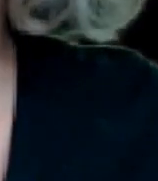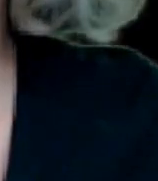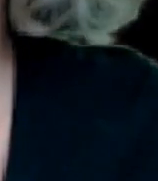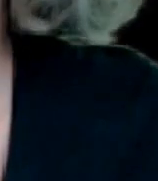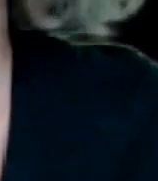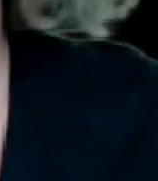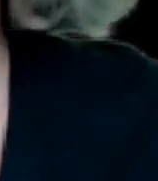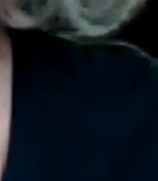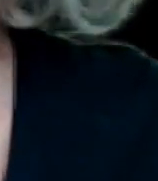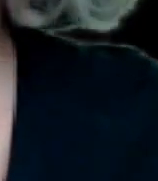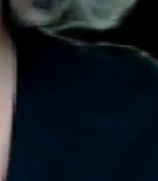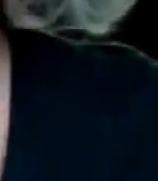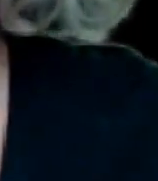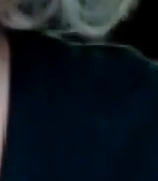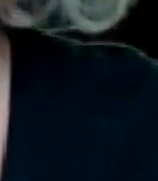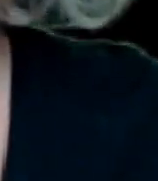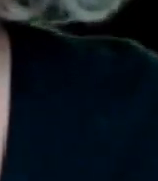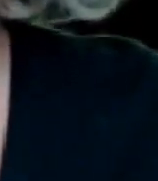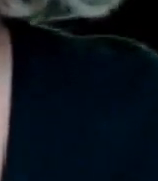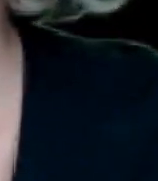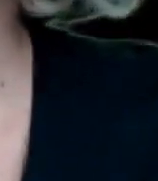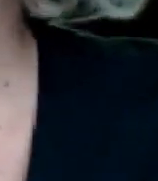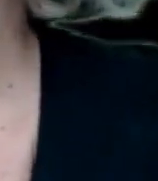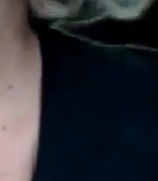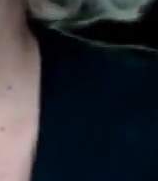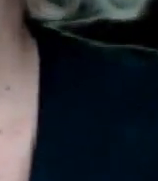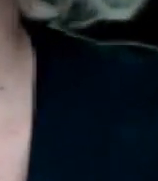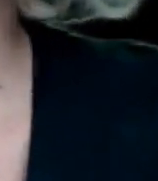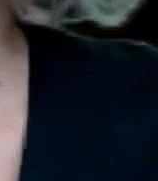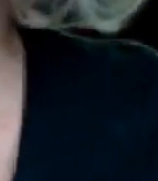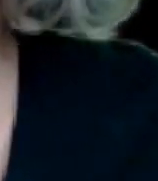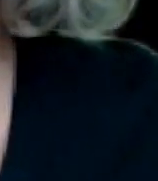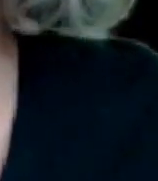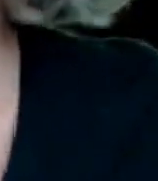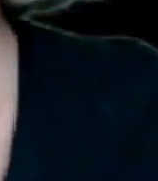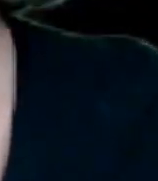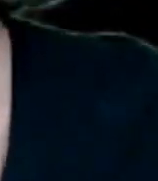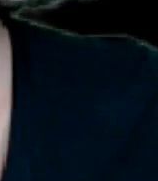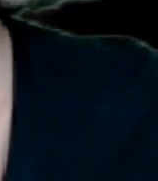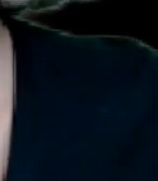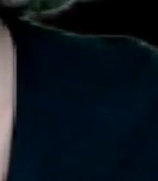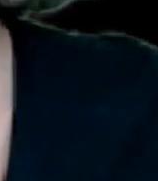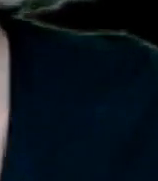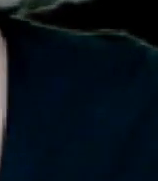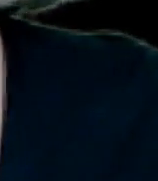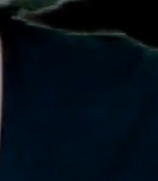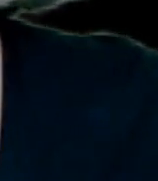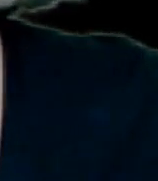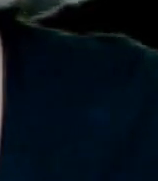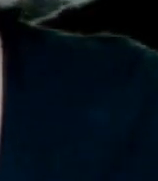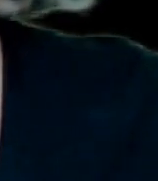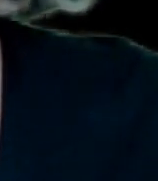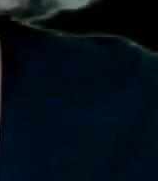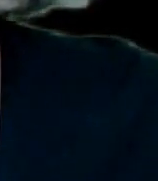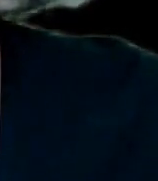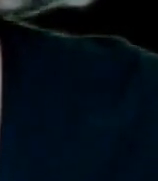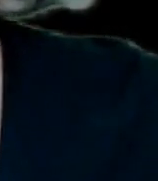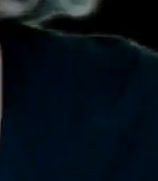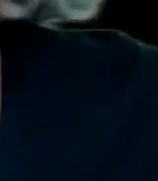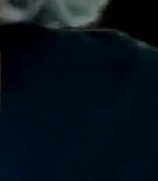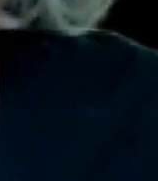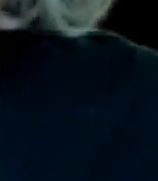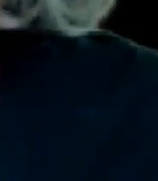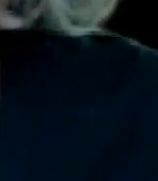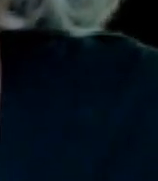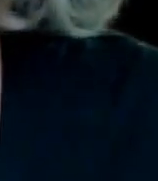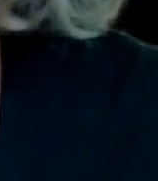¿cuándo? les vale y si quieren medicamentos pues no no es correcto así es así es